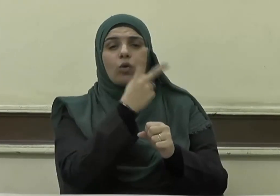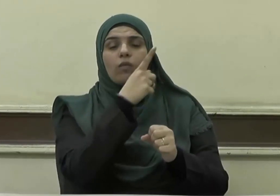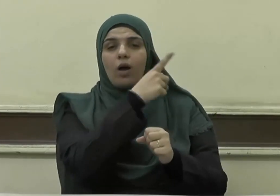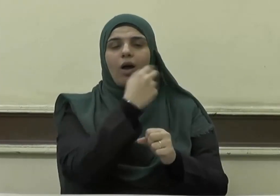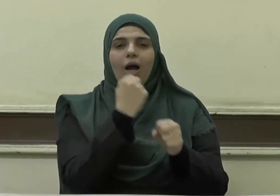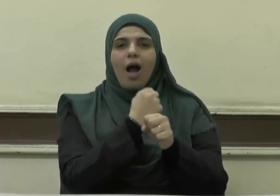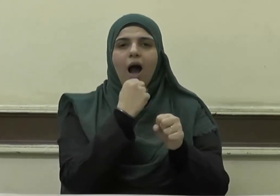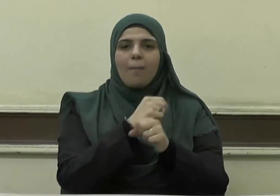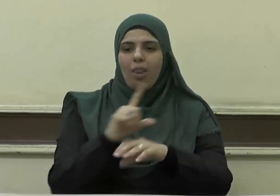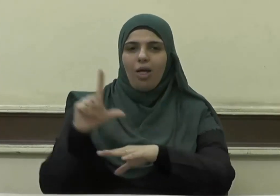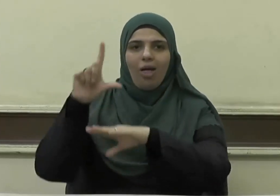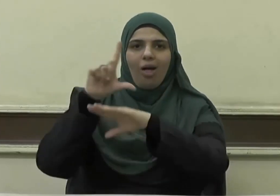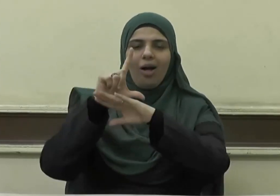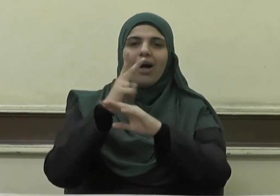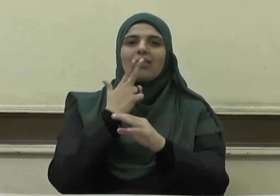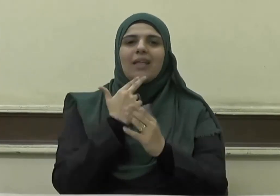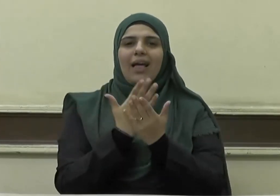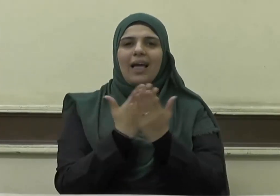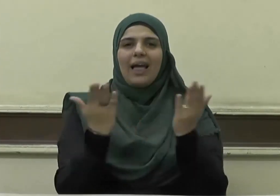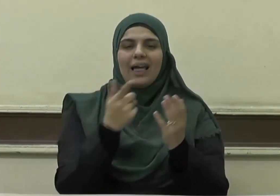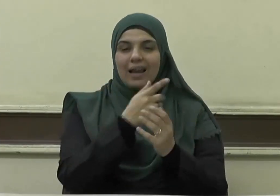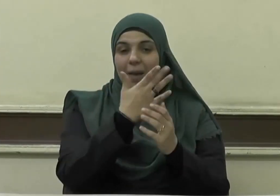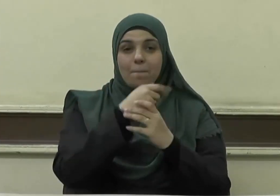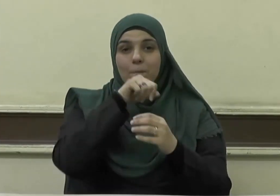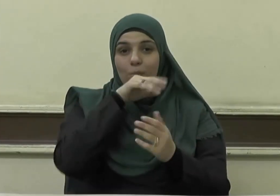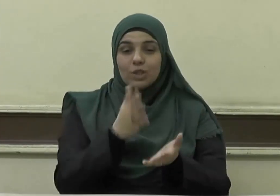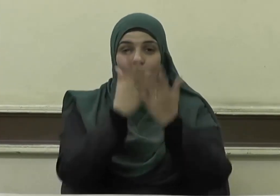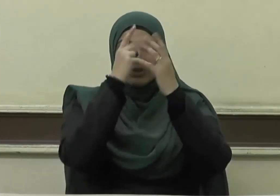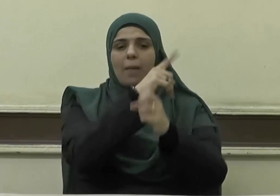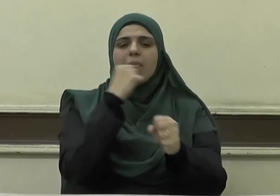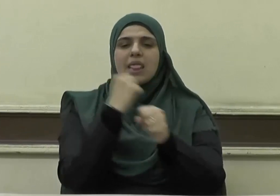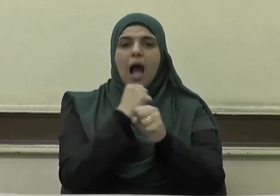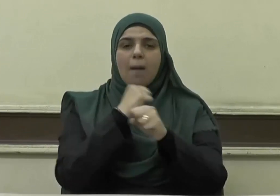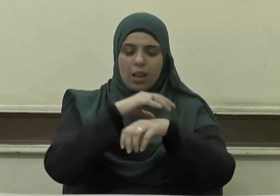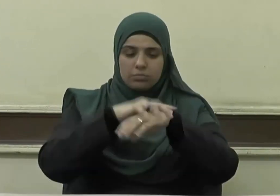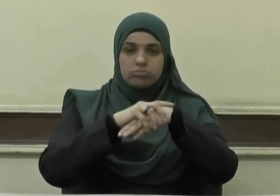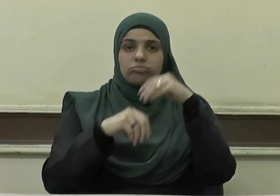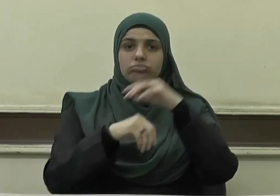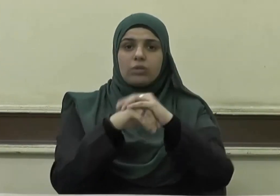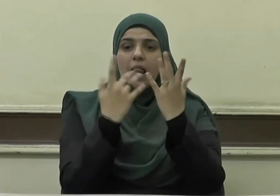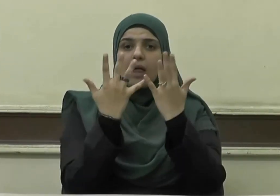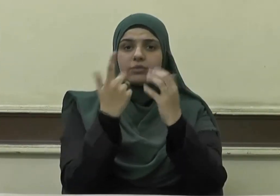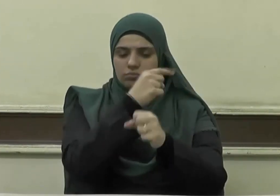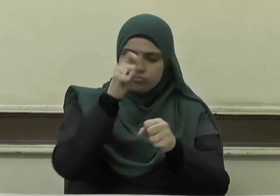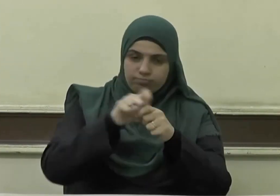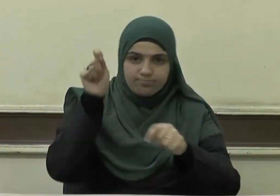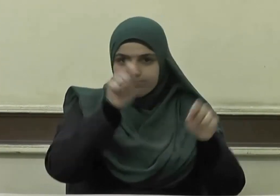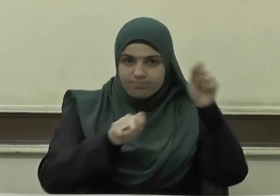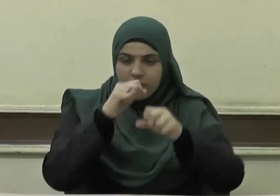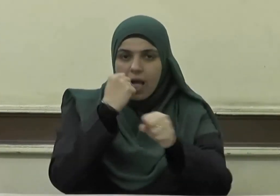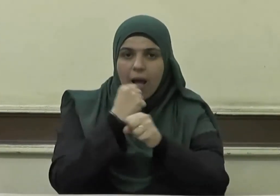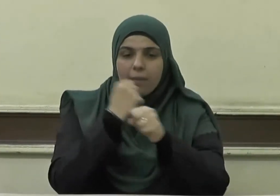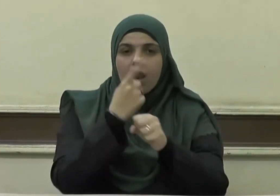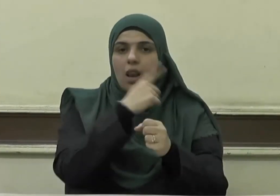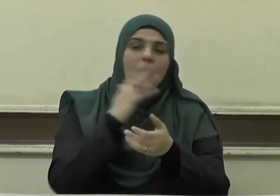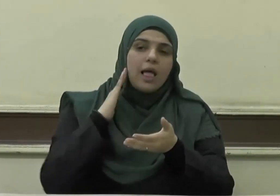الحسنة حيث كان يعمل بنفسه ويقوم على خدمة أهله